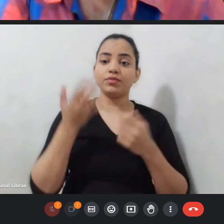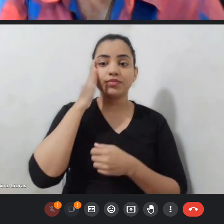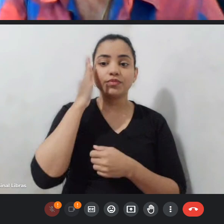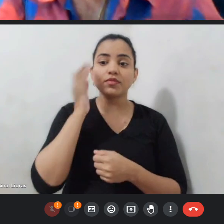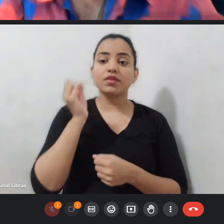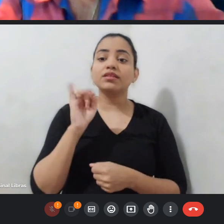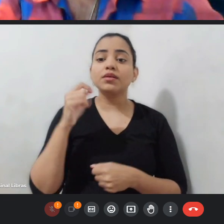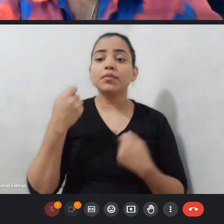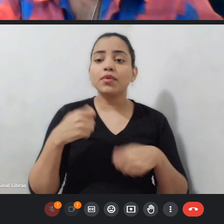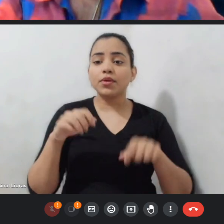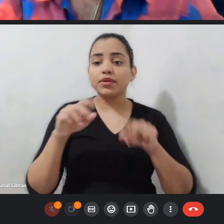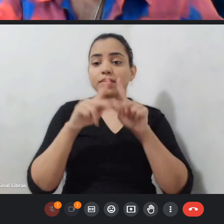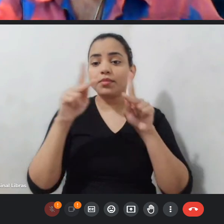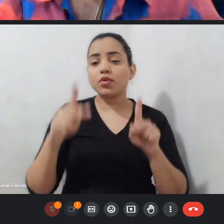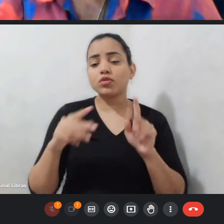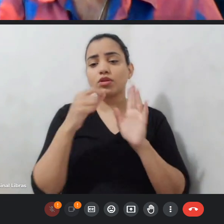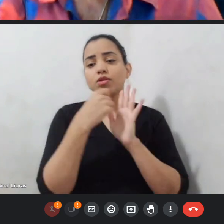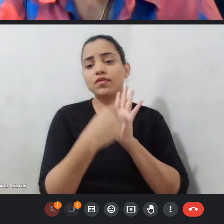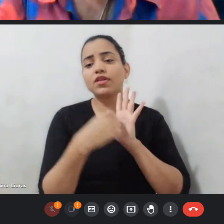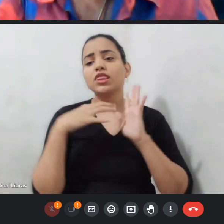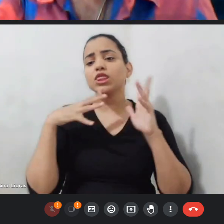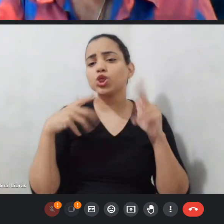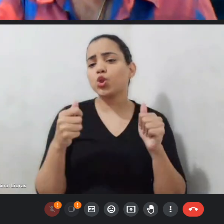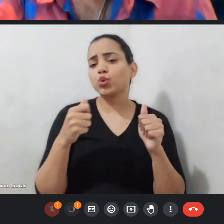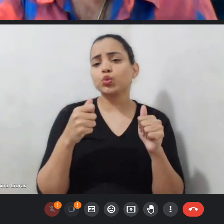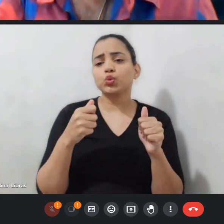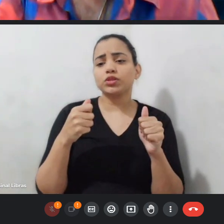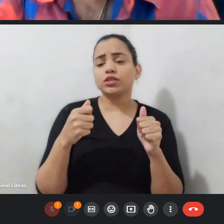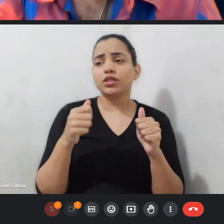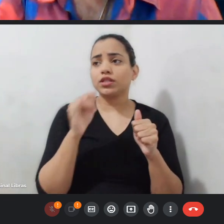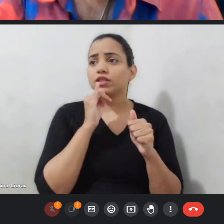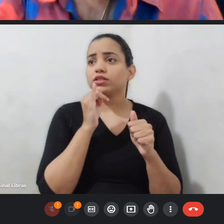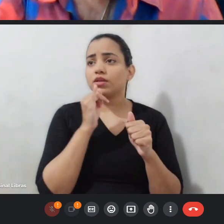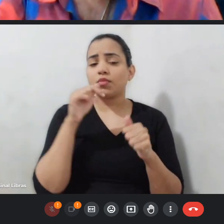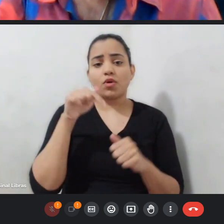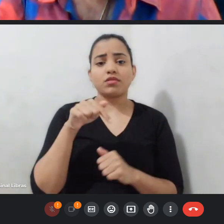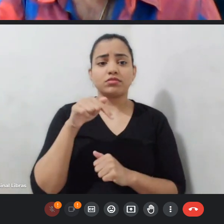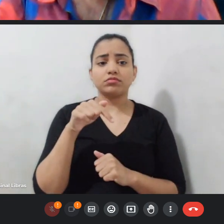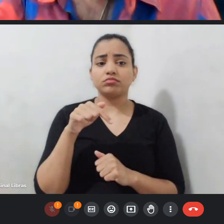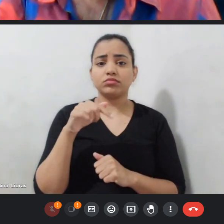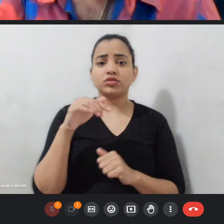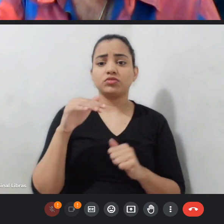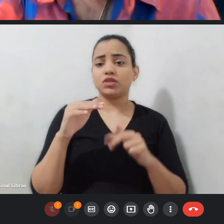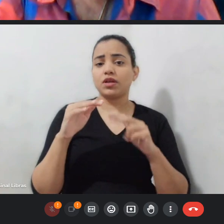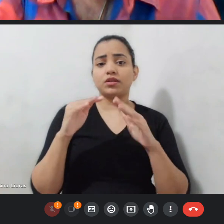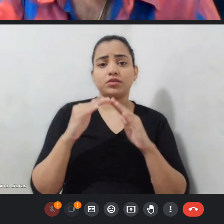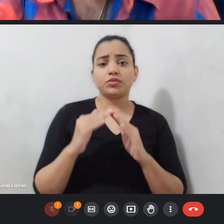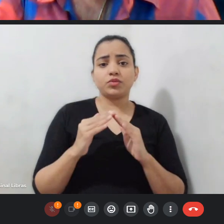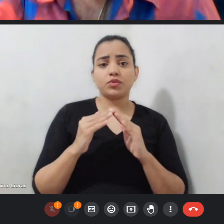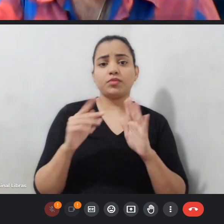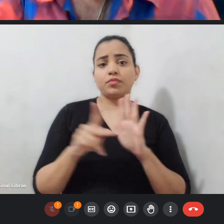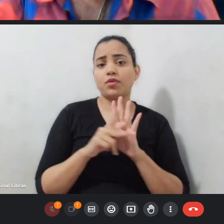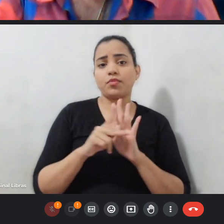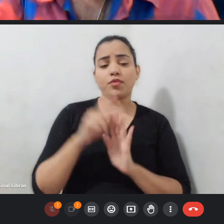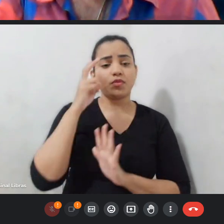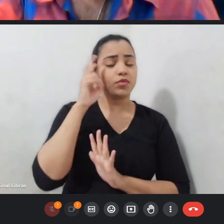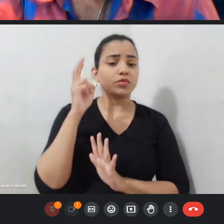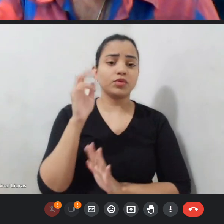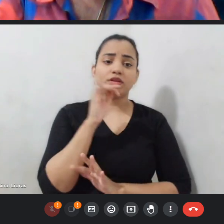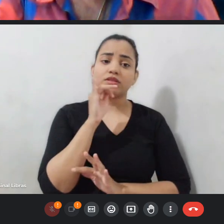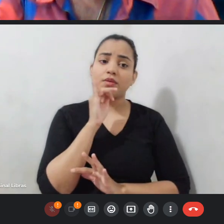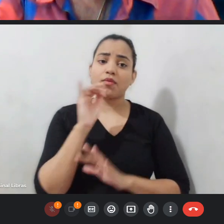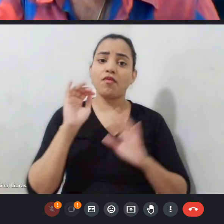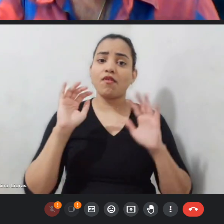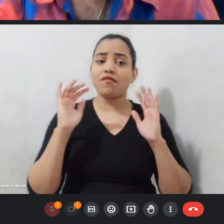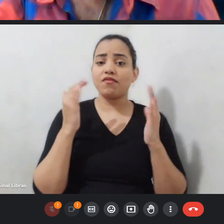esses momentos aqui do centro cultural né de participação subcultural tipo assim um festival de como